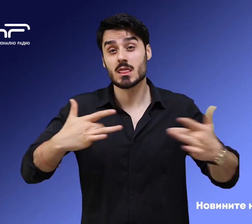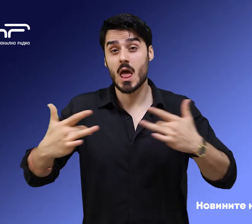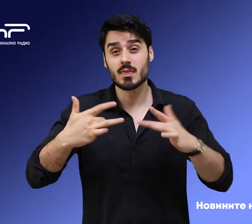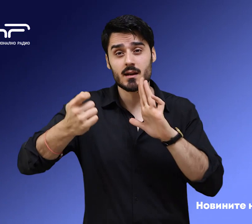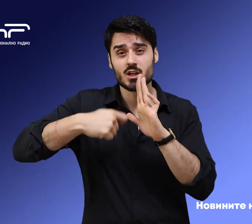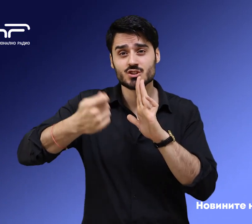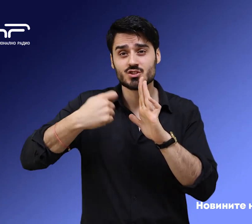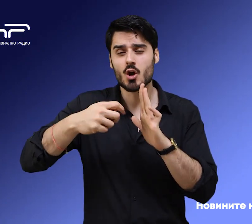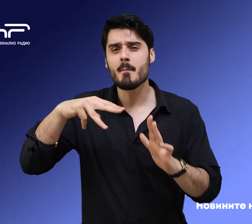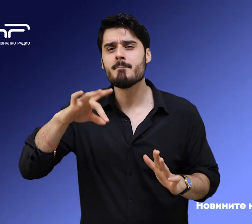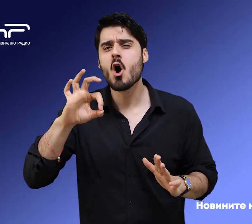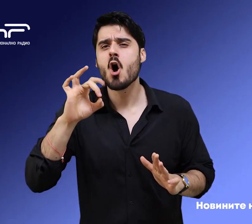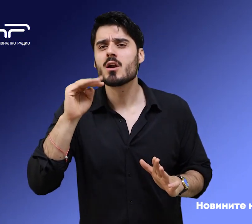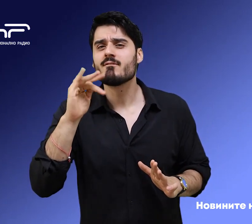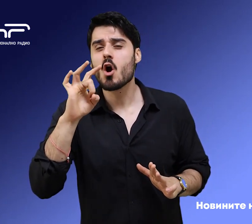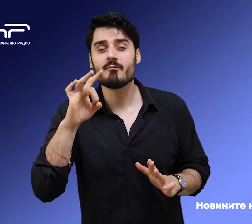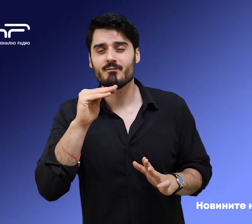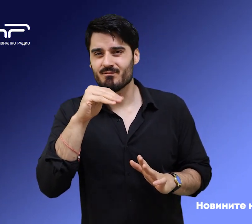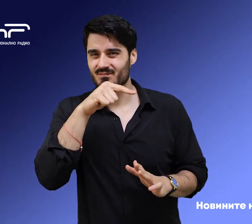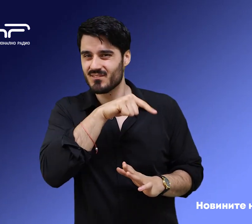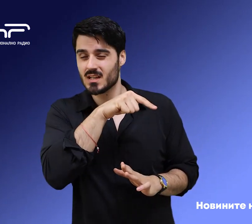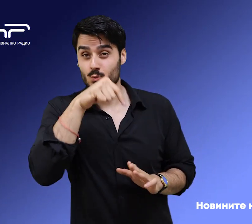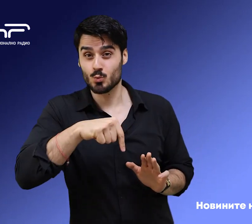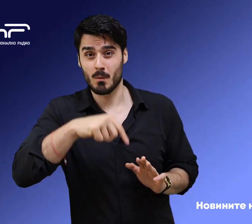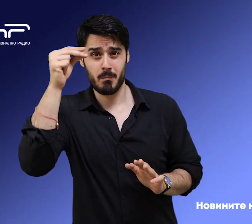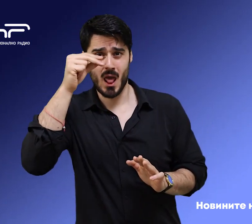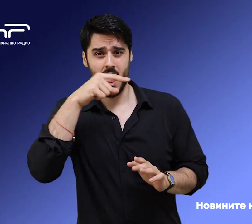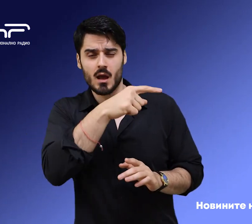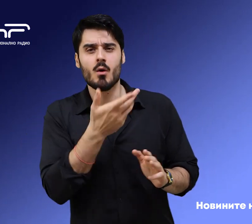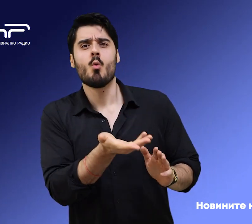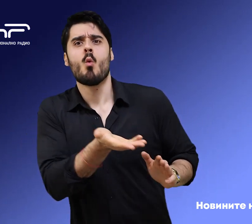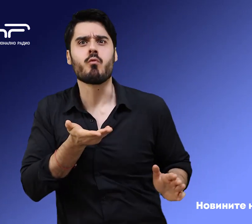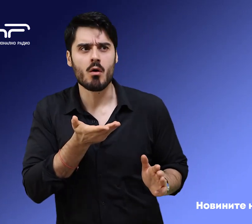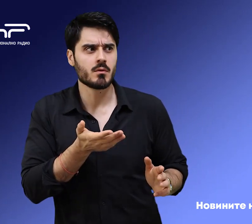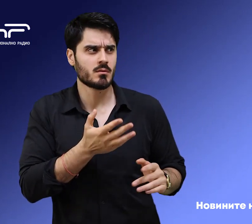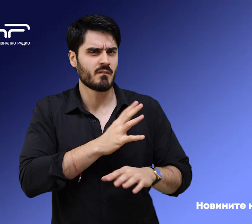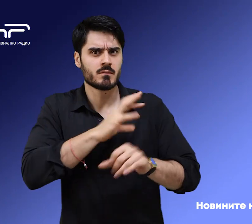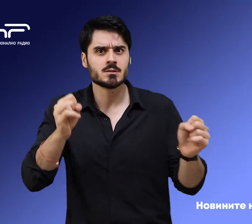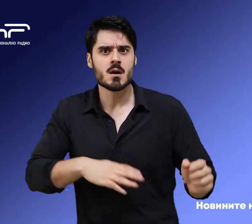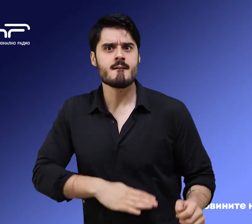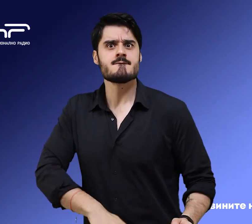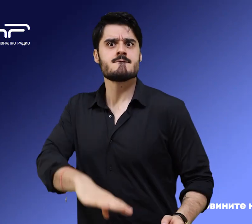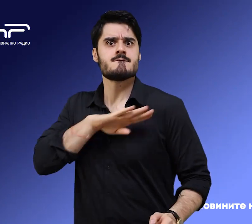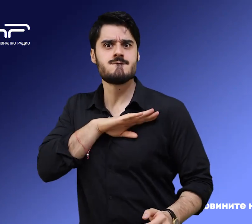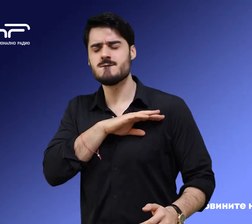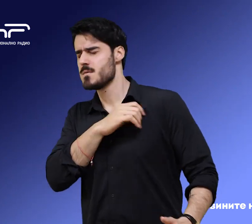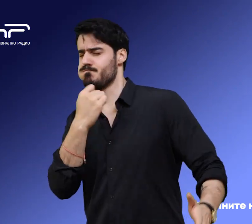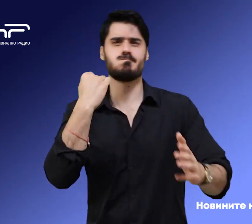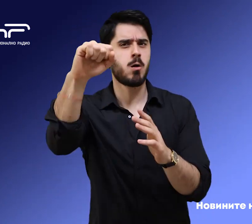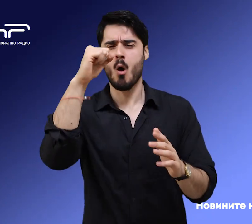започват от днес част от актьорите в трупата. Тази вечер те ще се съберат пред институцията и ще призоват министра на културата Найден Тодоров